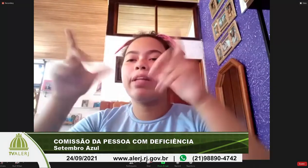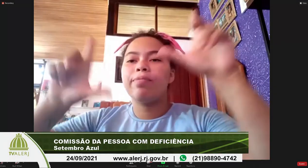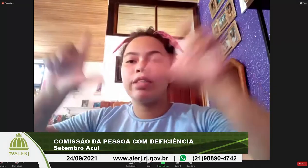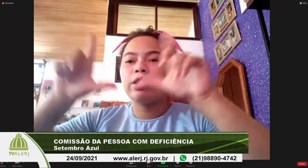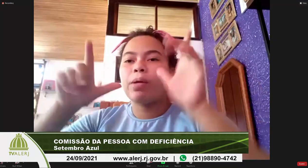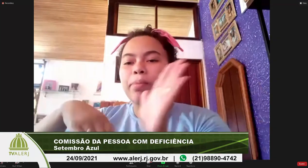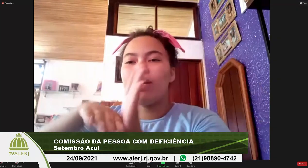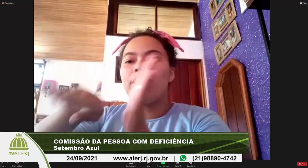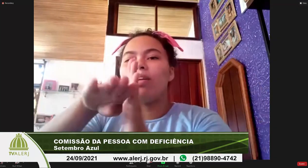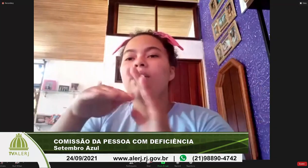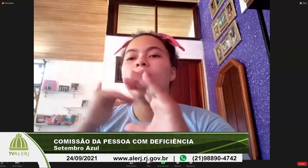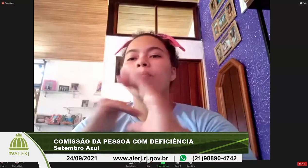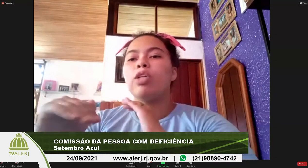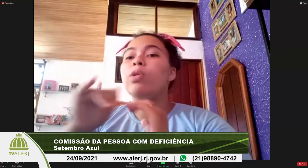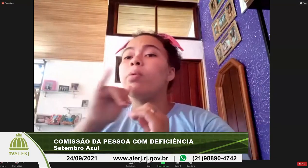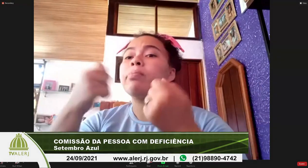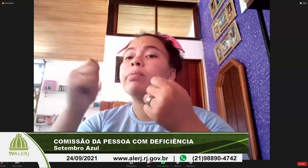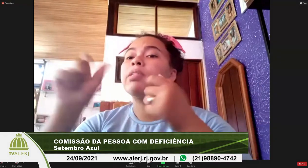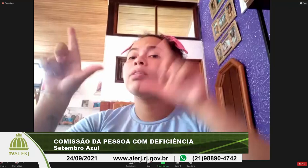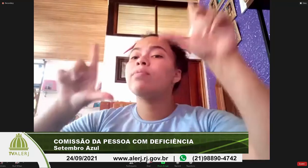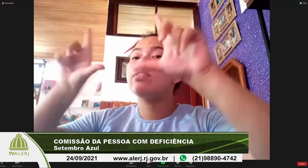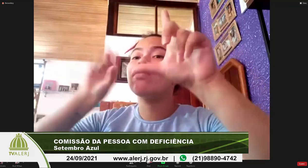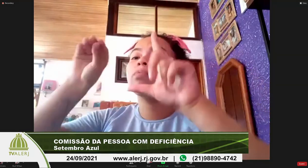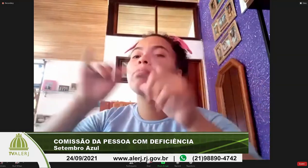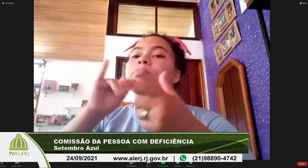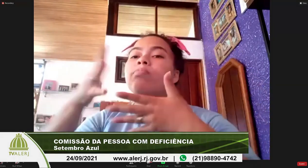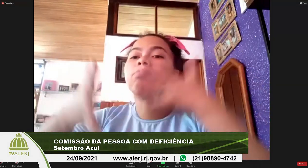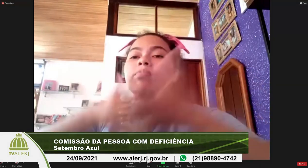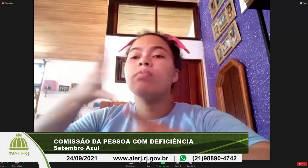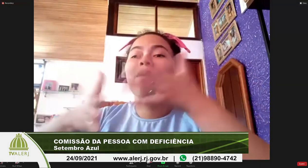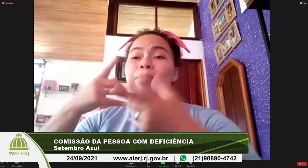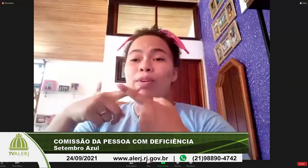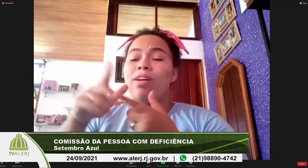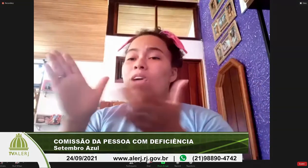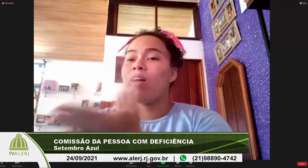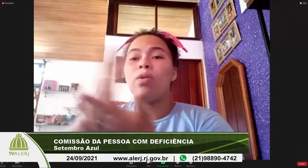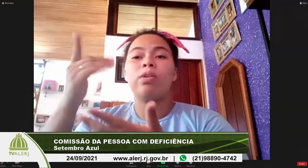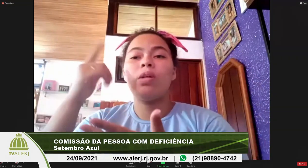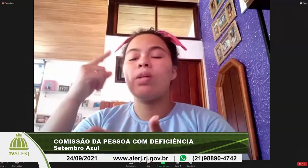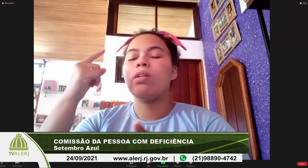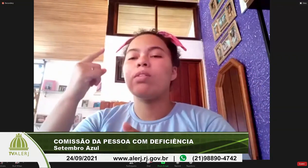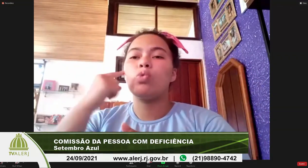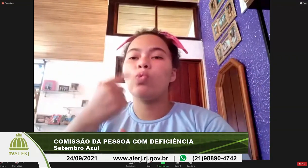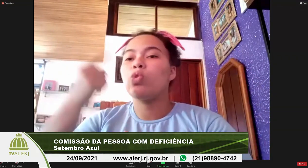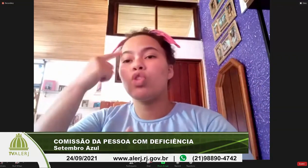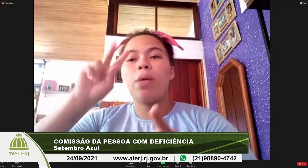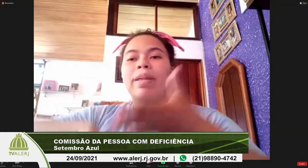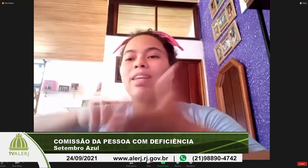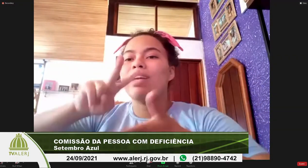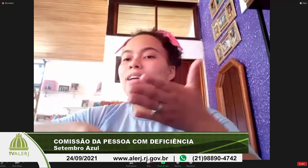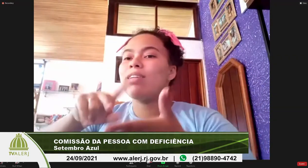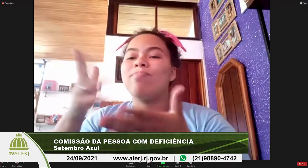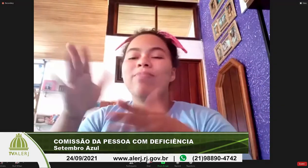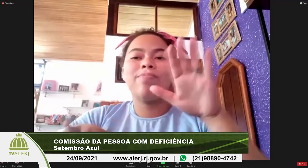termos TVs dentro das paradas com informações